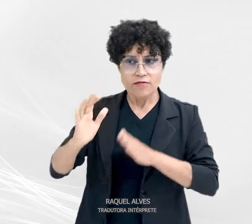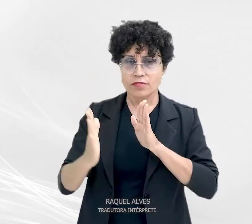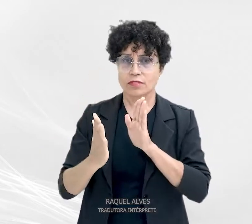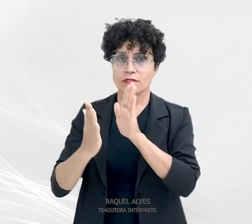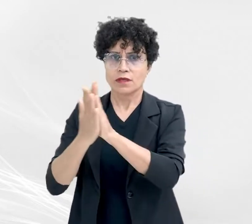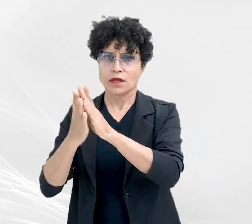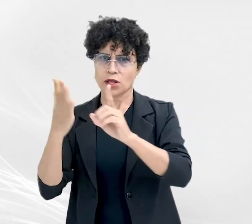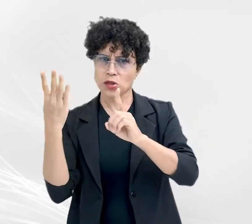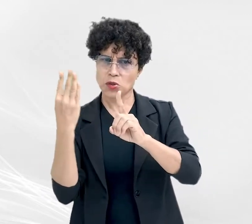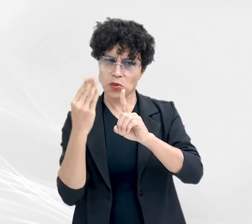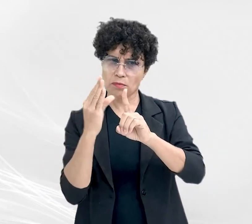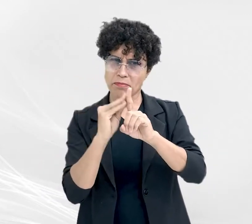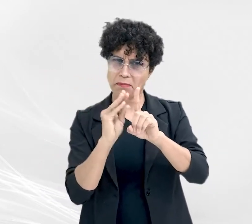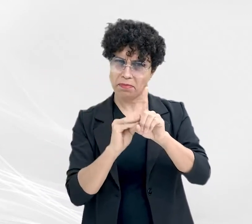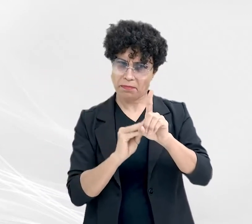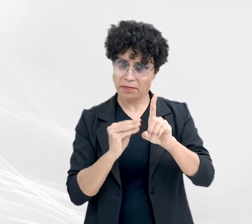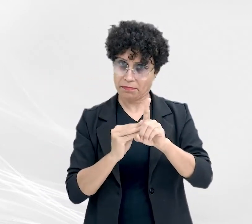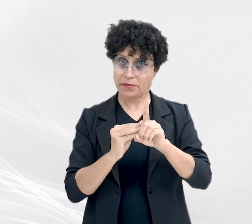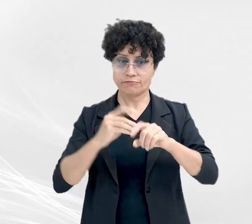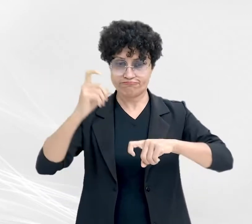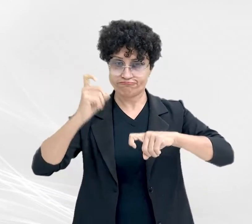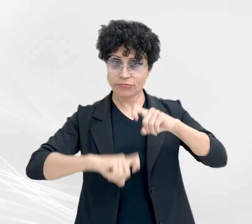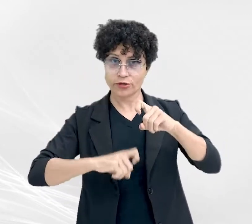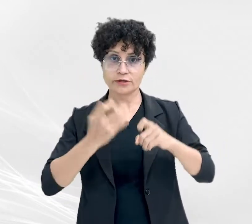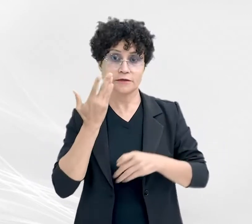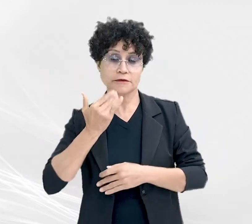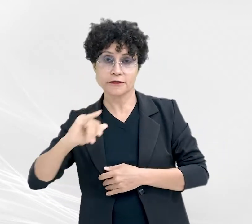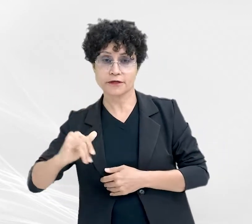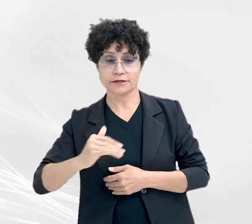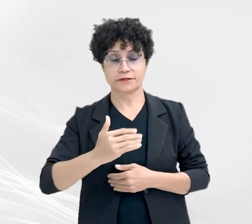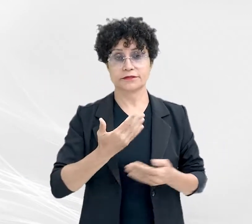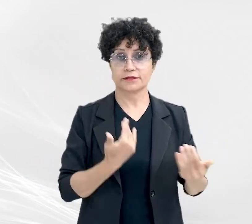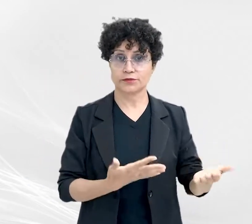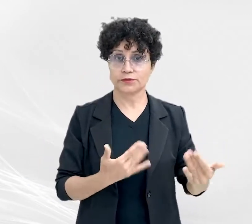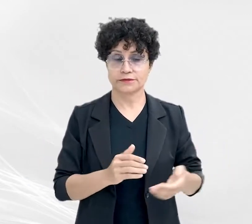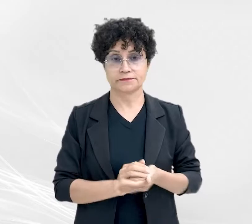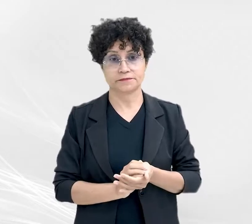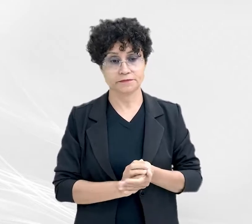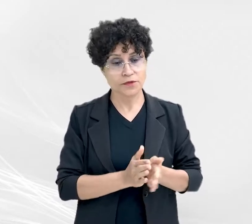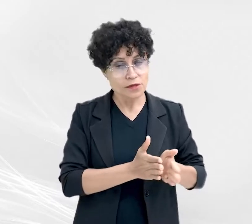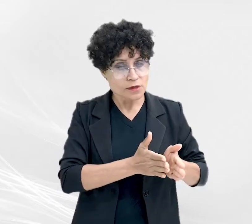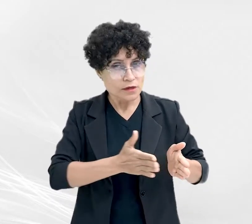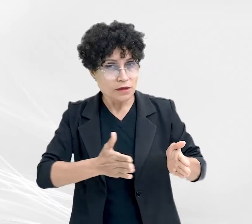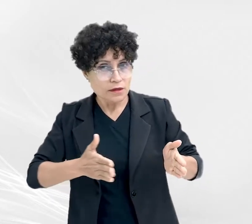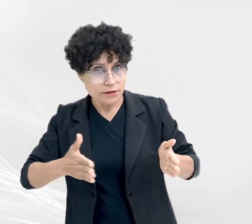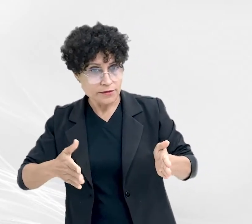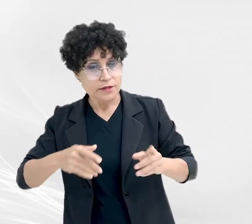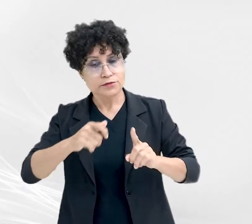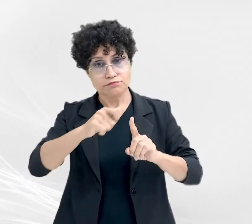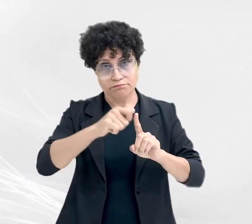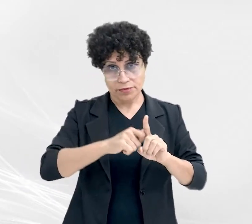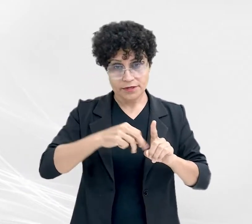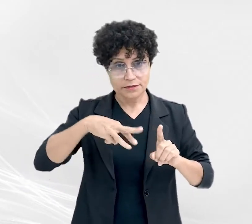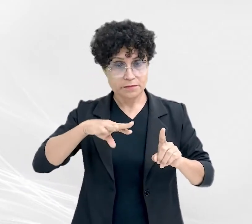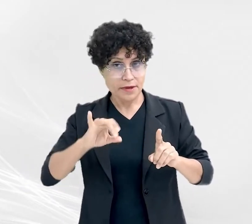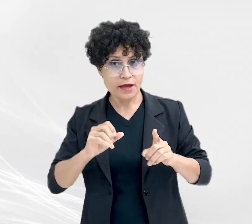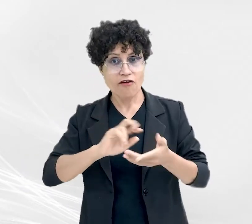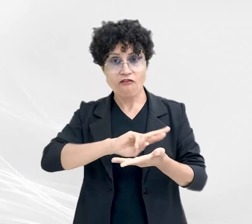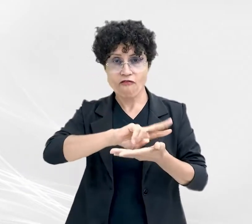Sexual de Crianças e Adolescentes. No decorrer do mês, várias atividades serão realizadas em